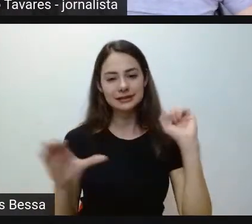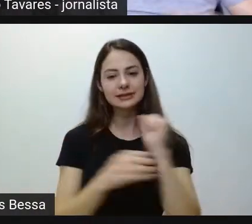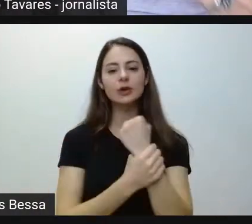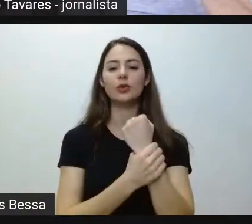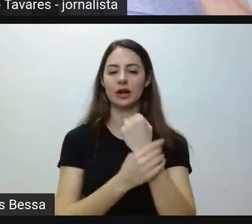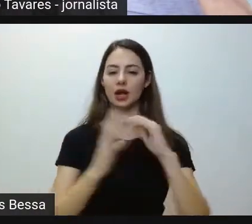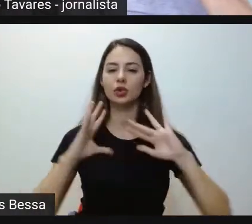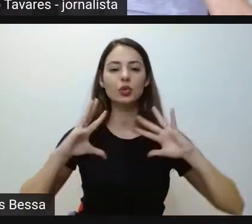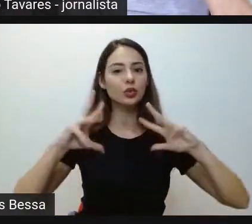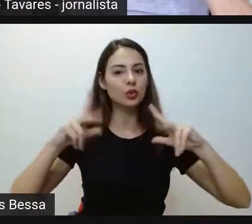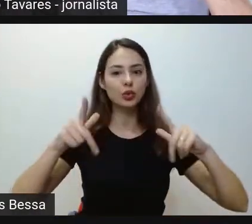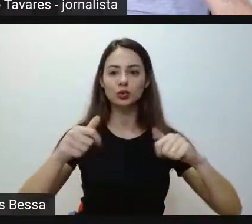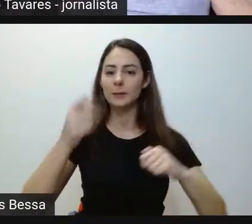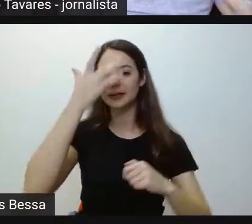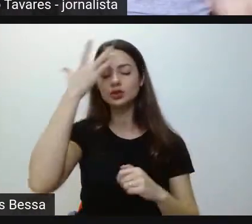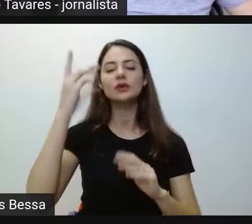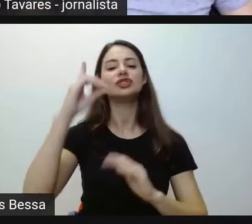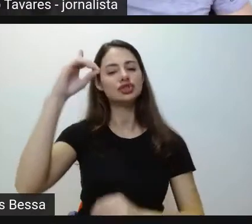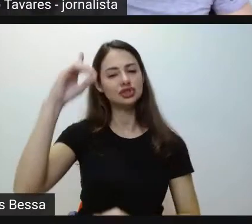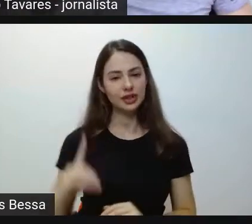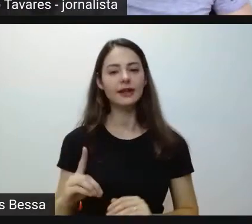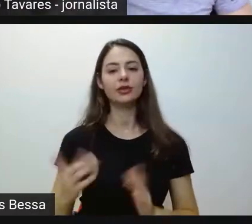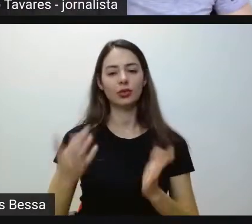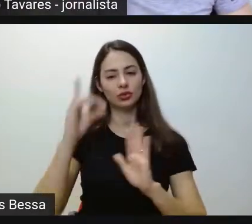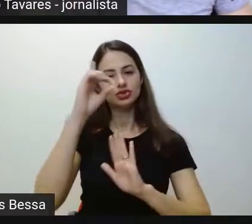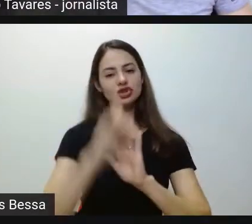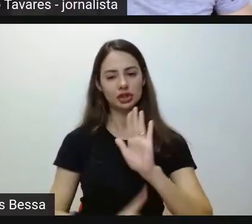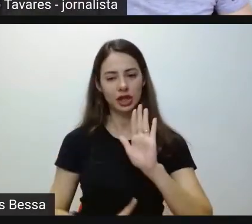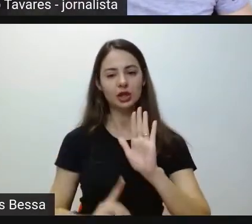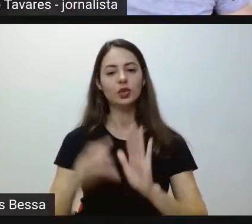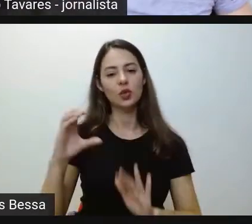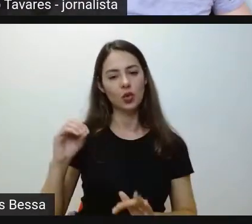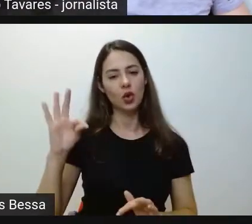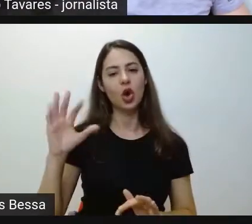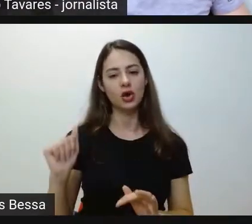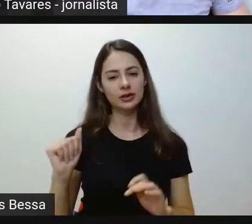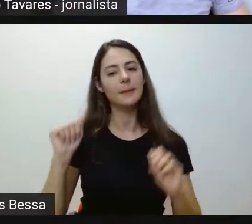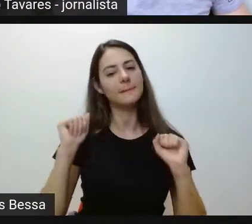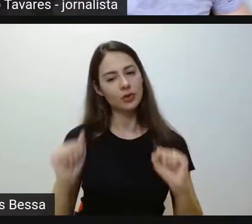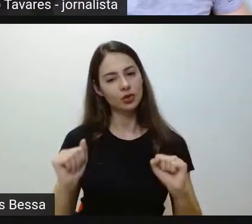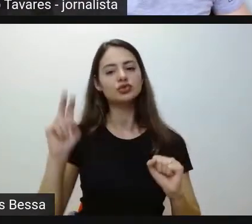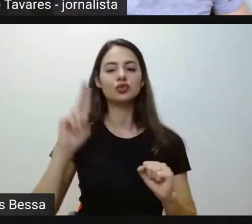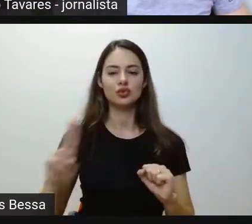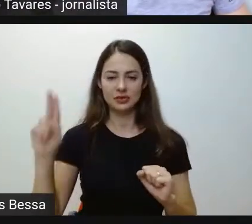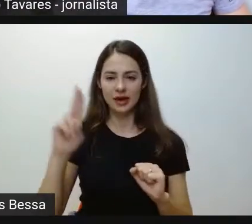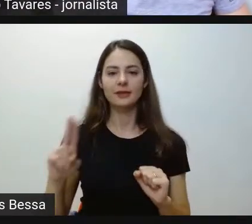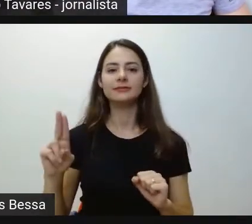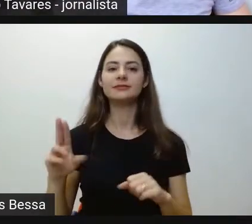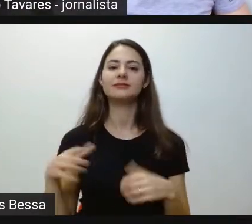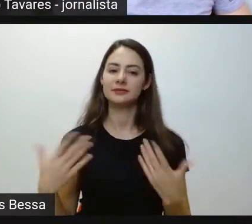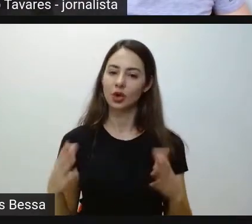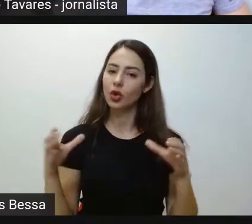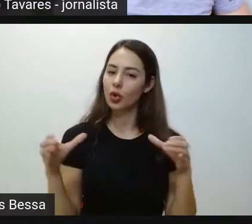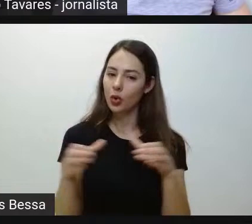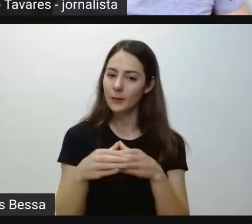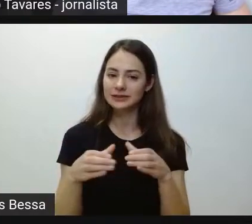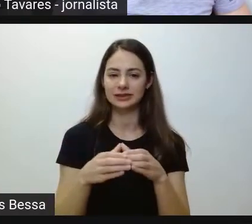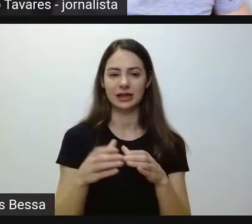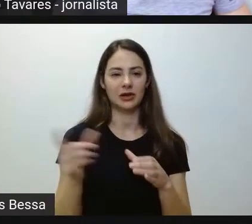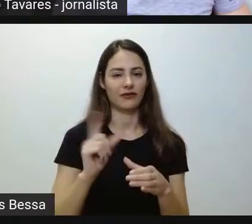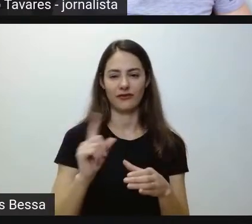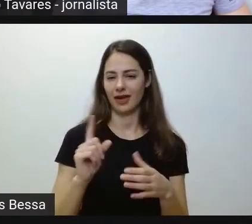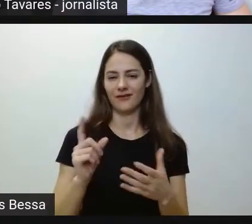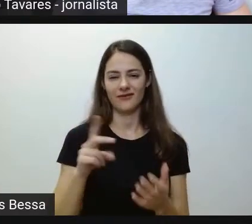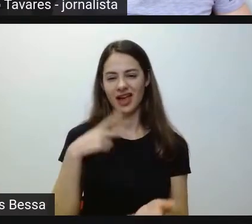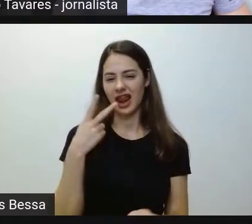todas as pessoas que têm direito a essas cotas, elas possam usar essas cotas. então a comissão não vai lá para